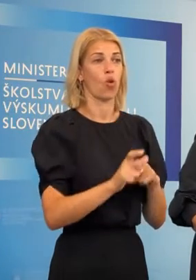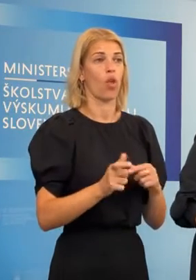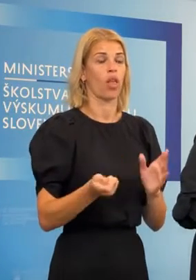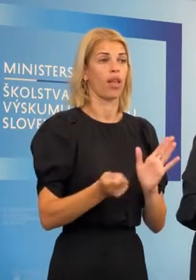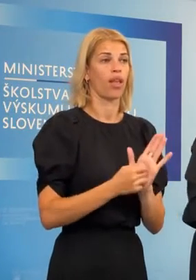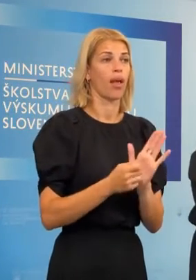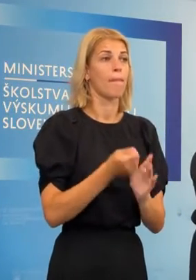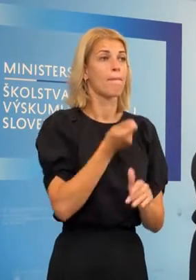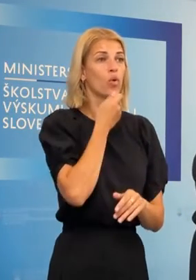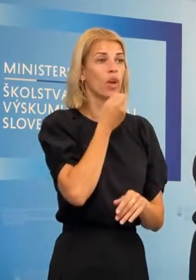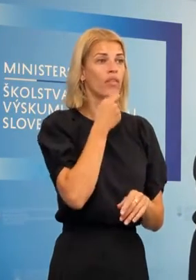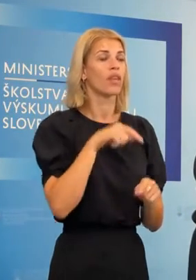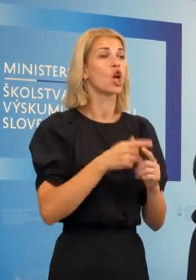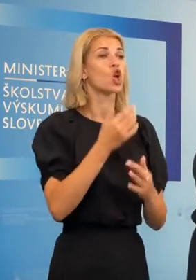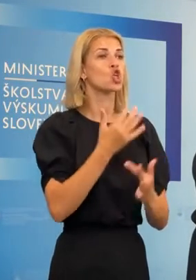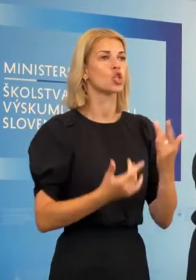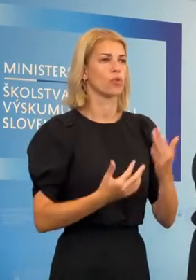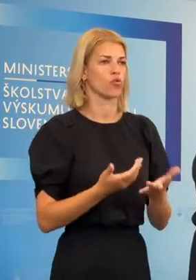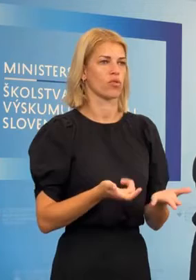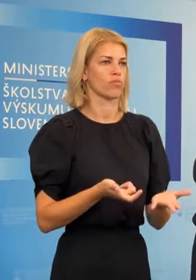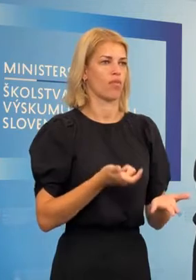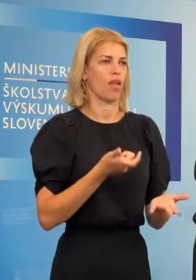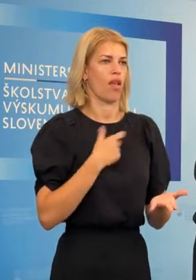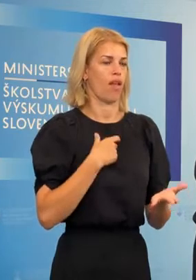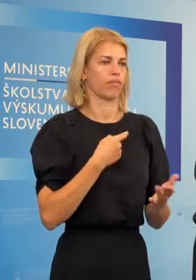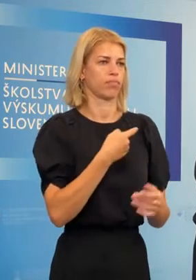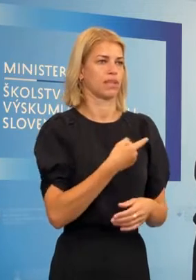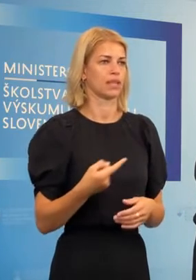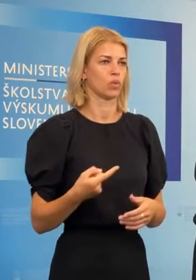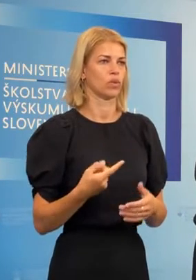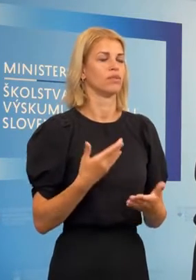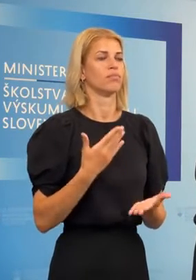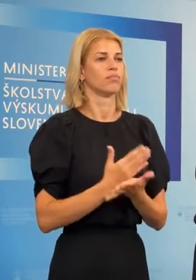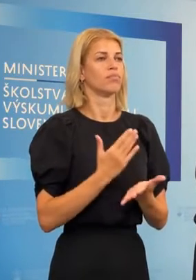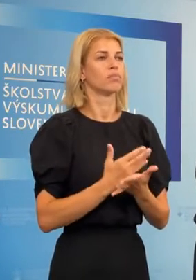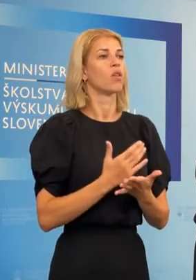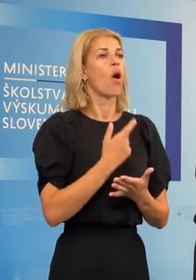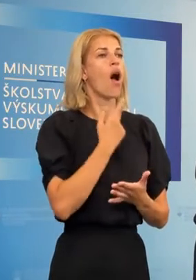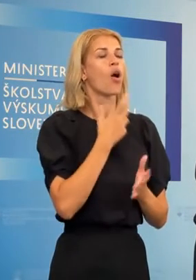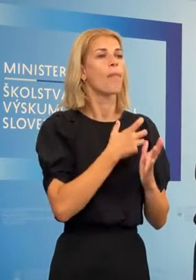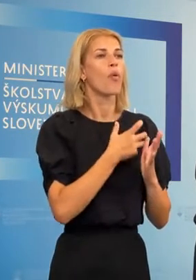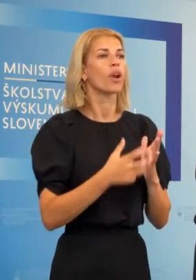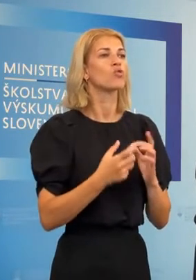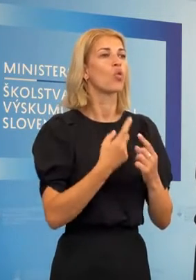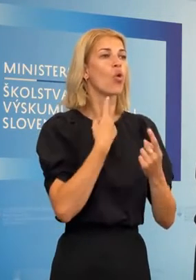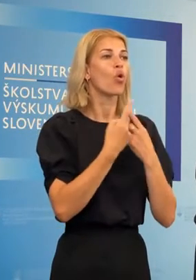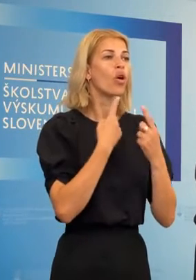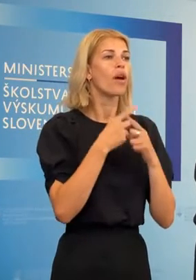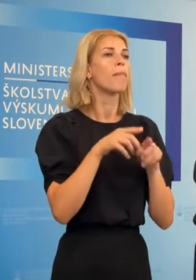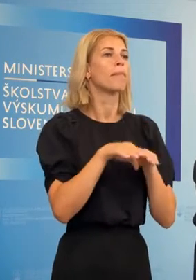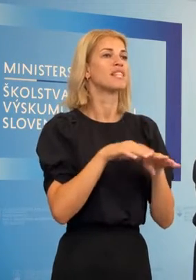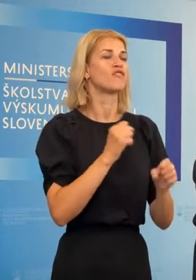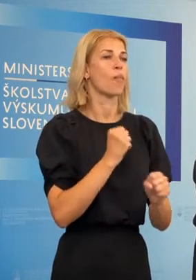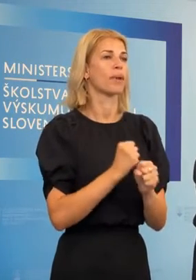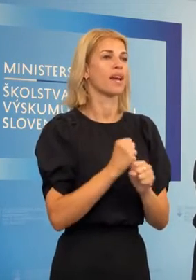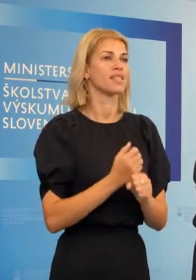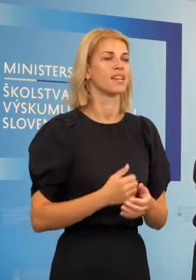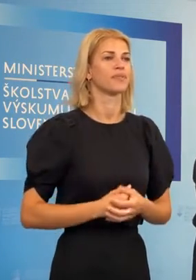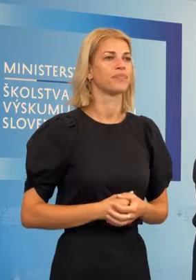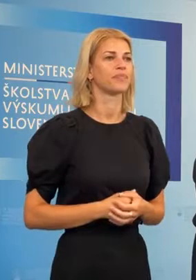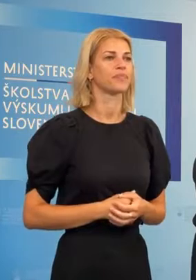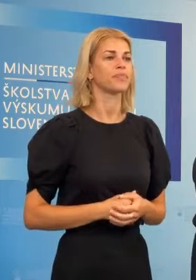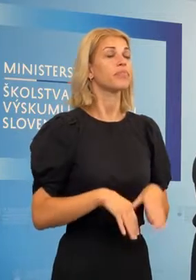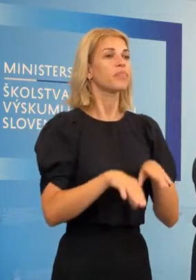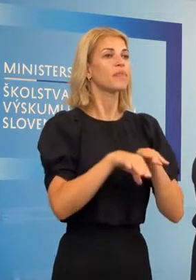vtesnať do toho rozpočtu, ktorý majú, ktorý je oklieštený. Tak ako pokračujú rokovania tentokrát ale s rezertom práce? S